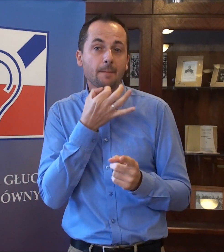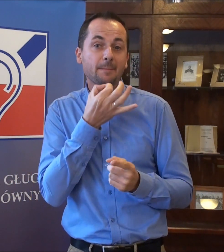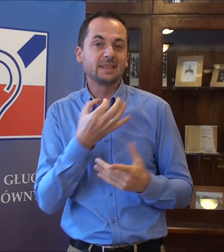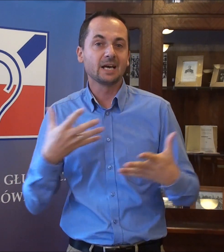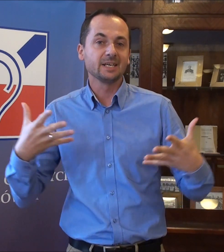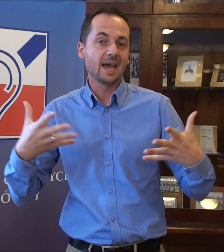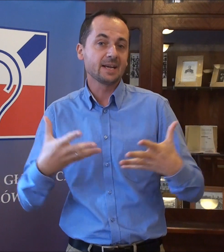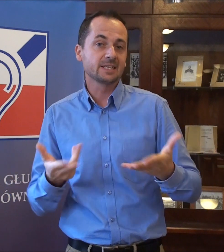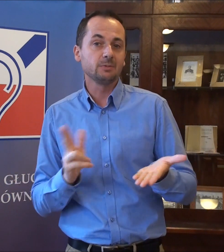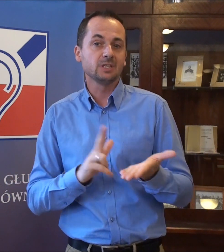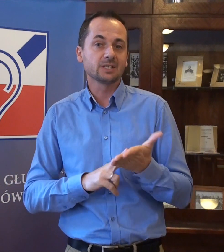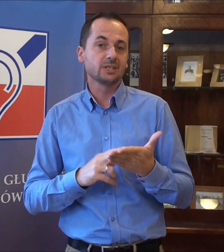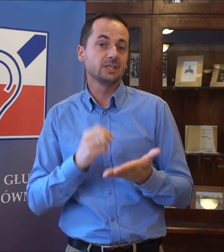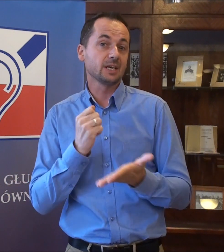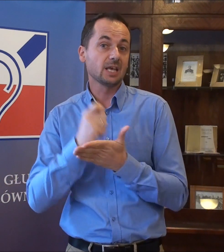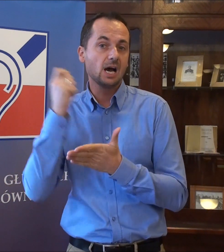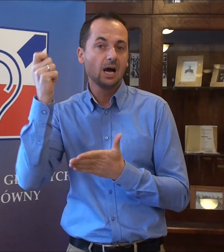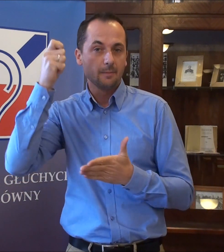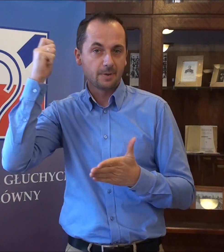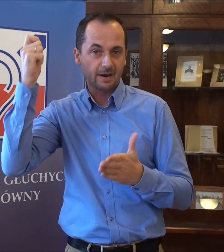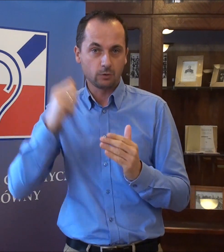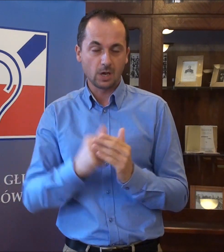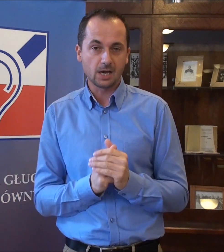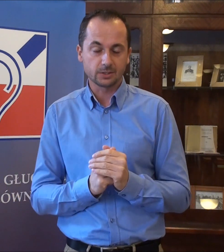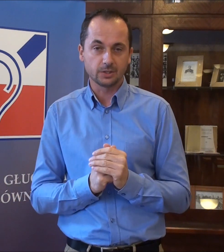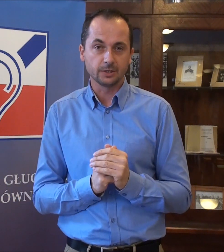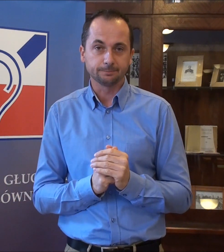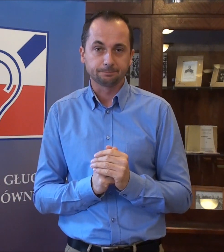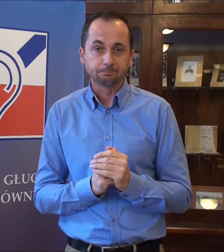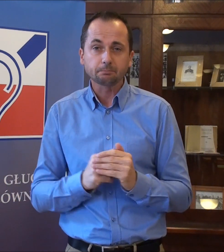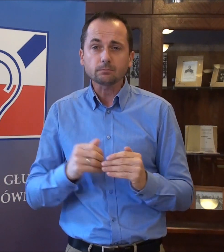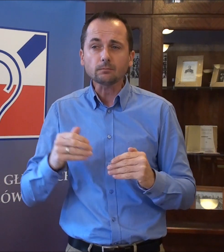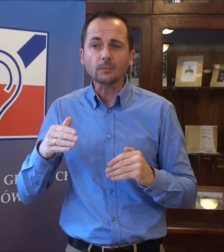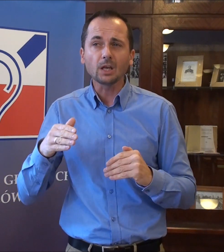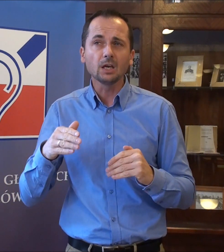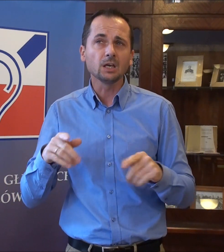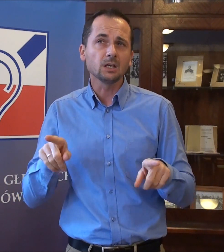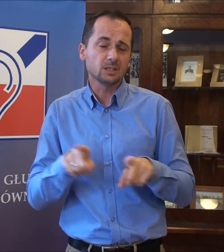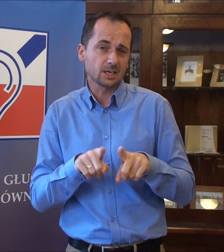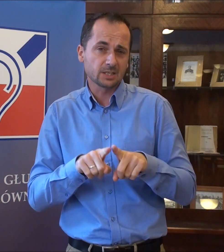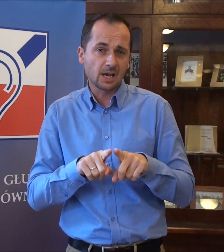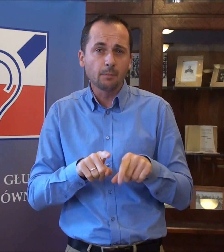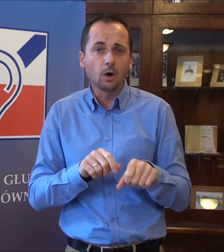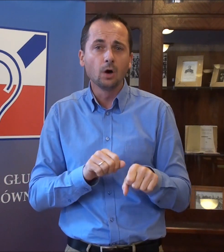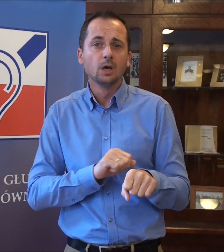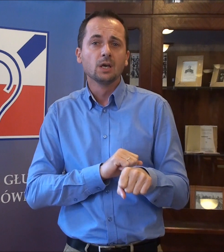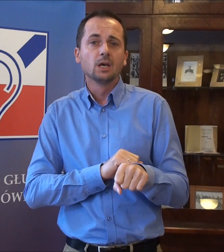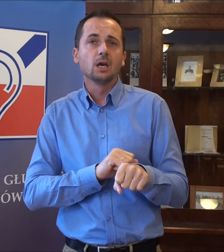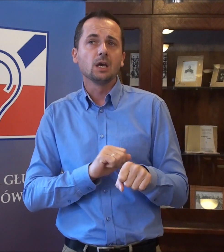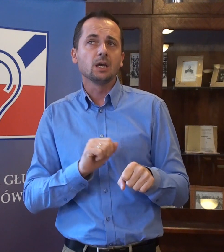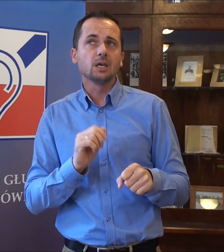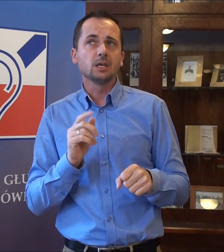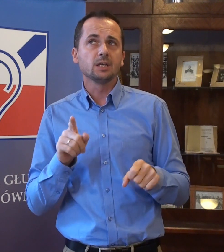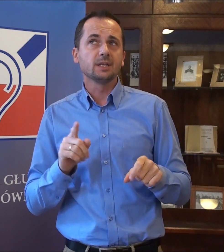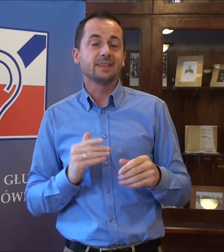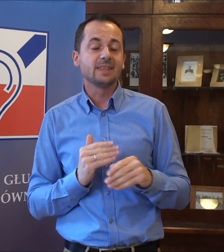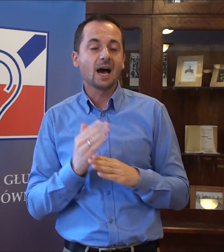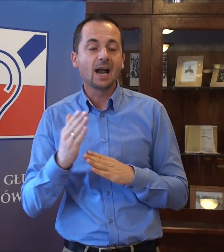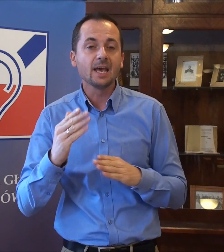pytań egzaminacyjnych na prawo jazdy. Tak samo dalej